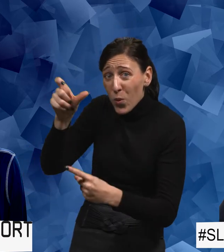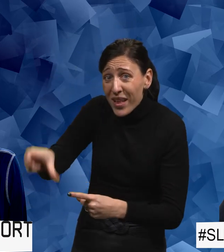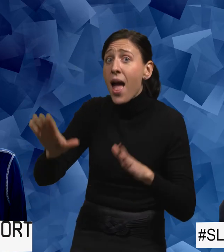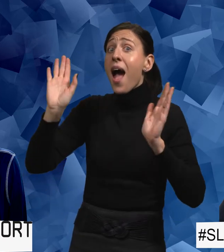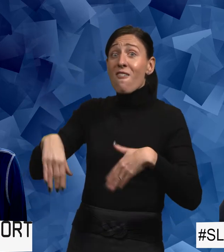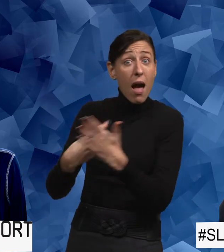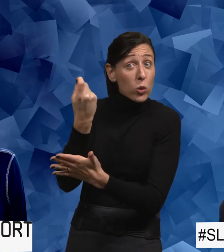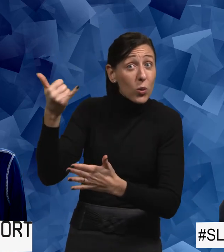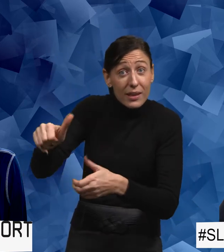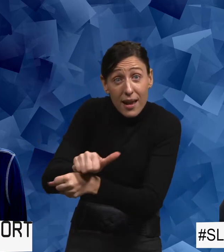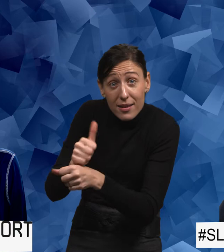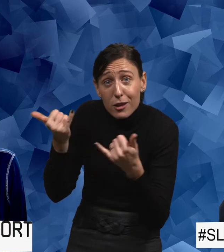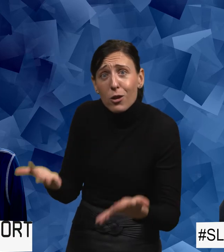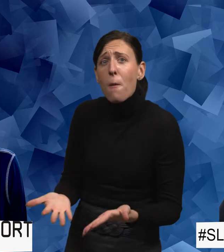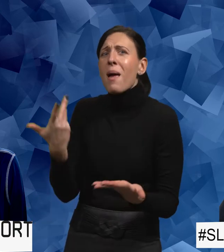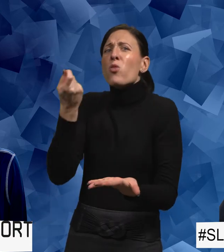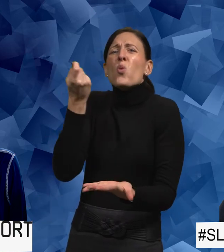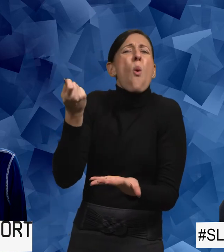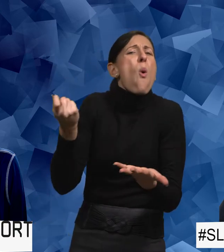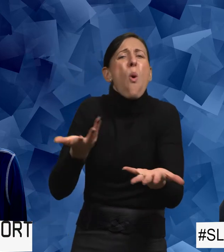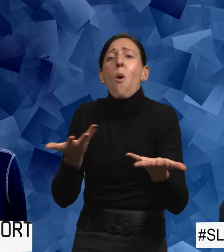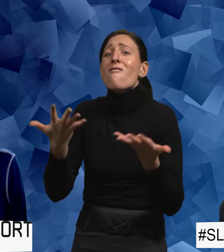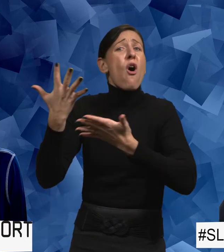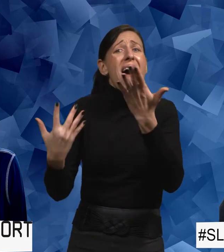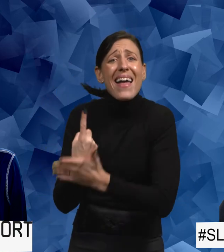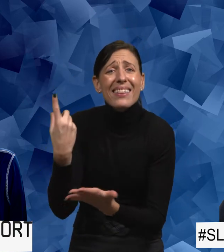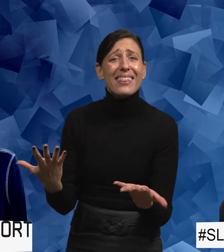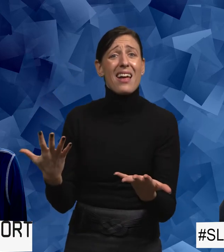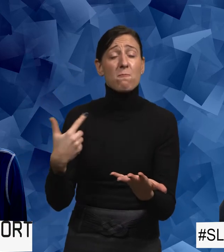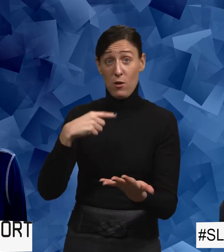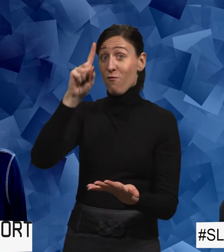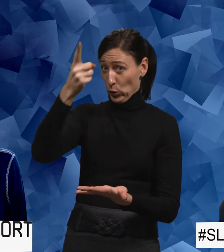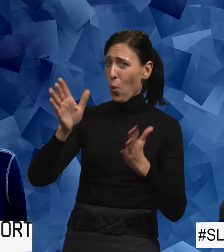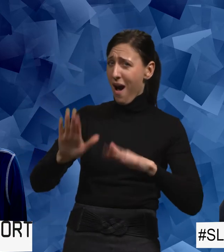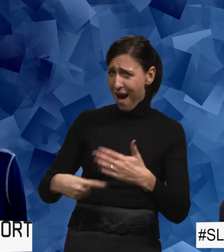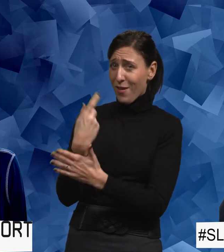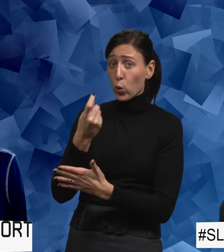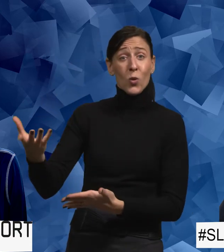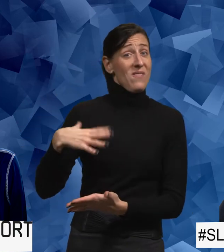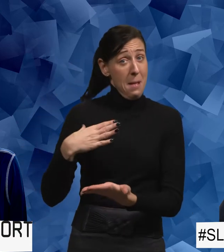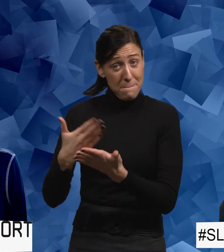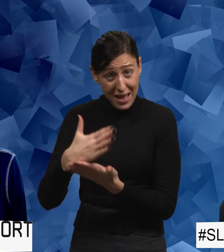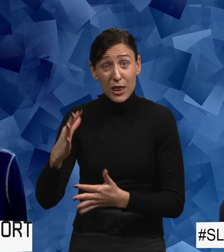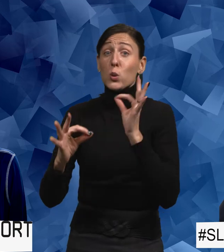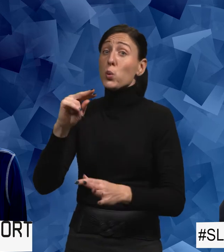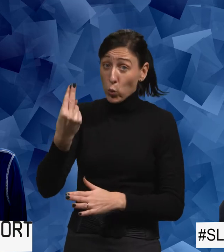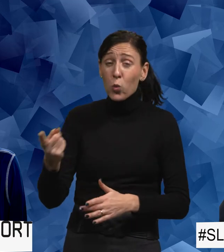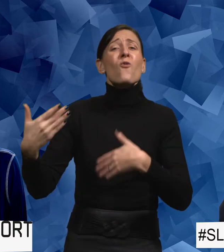det hänt något på träningen idag? Är det någon som? Vad var det som hände? Jag förstår ju att något har hänt. Vill du inte berätta just nu? Du får